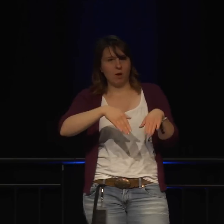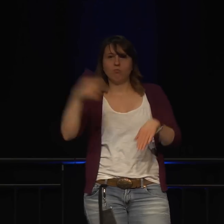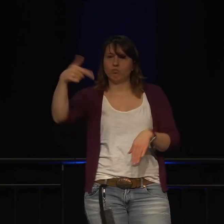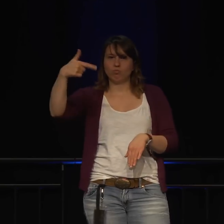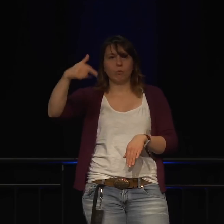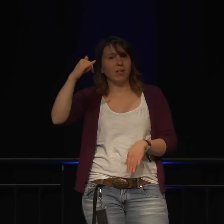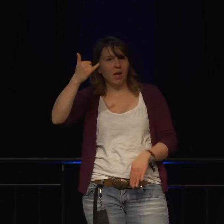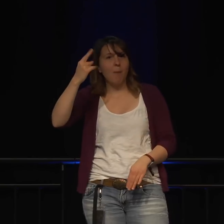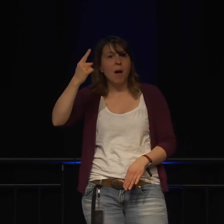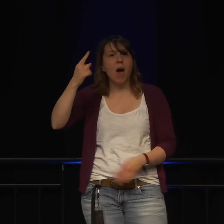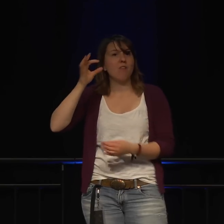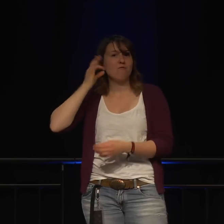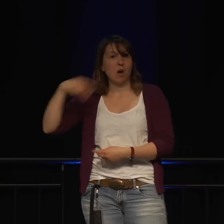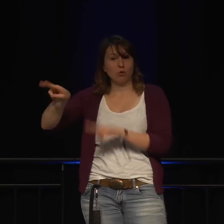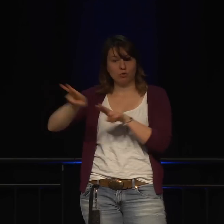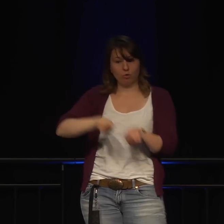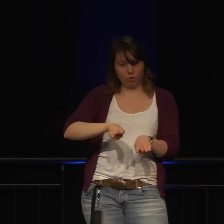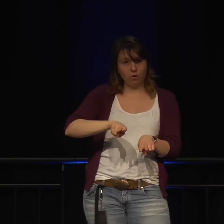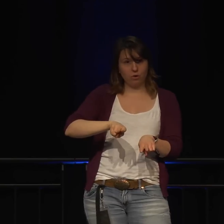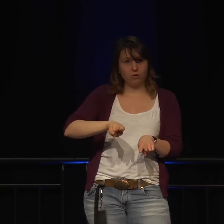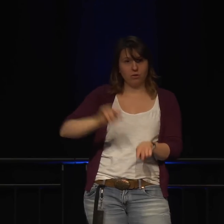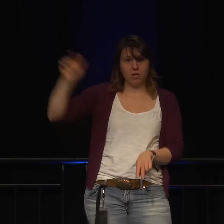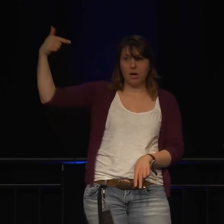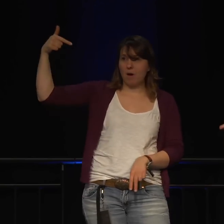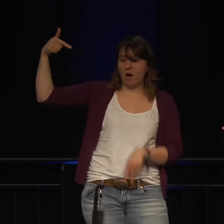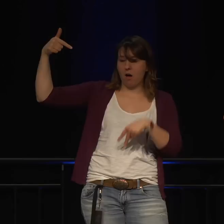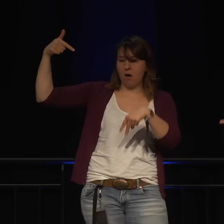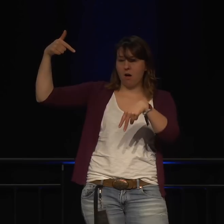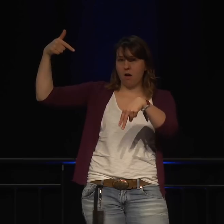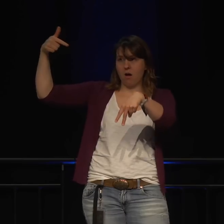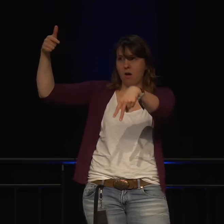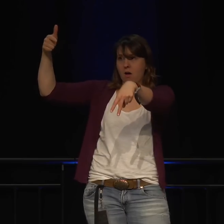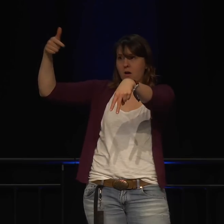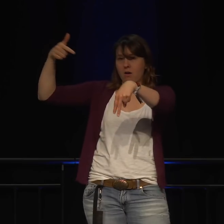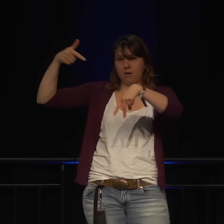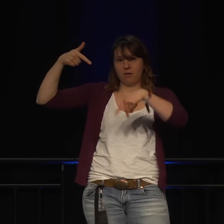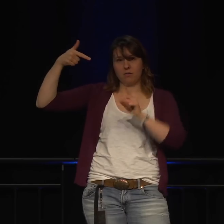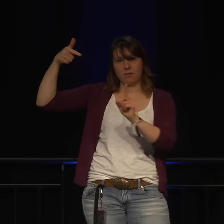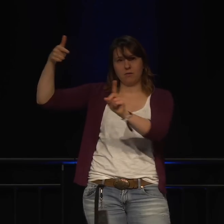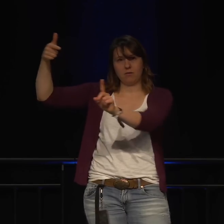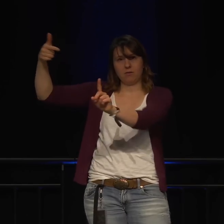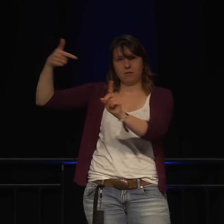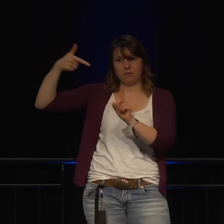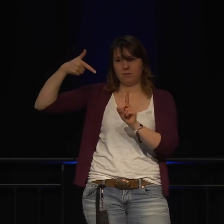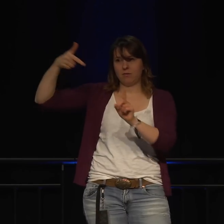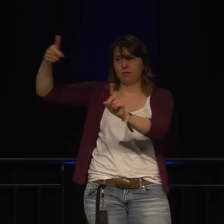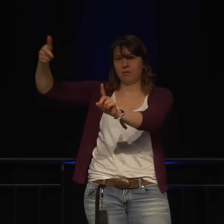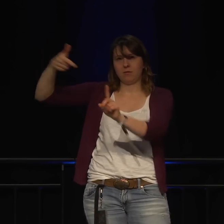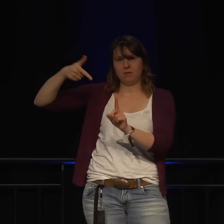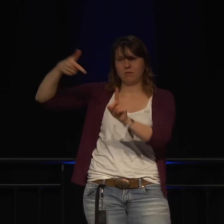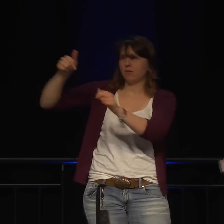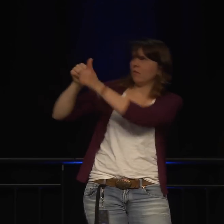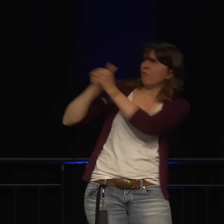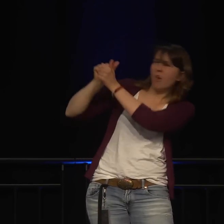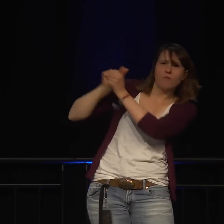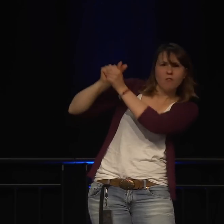Aber wenn sie zu Hause war, ist ihr die Kamera nachgefahren und hat